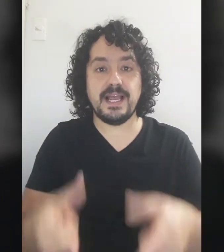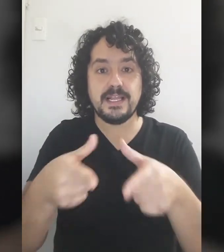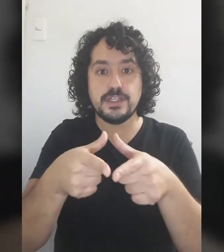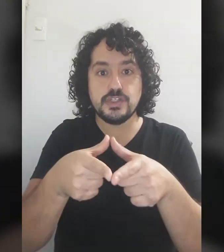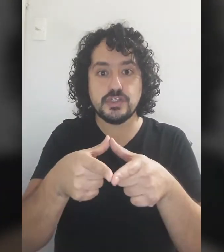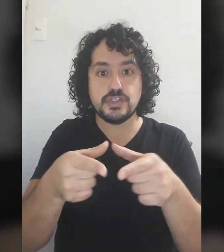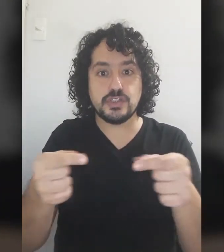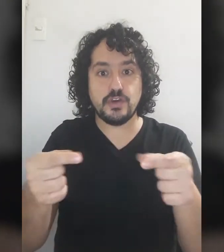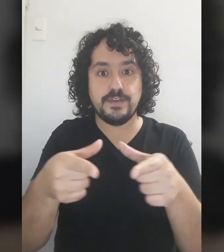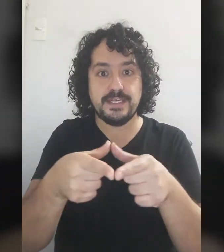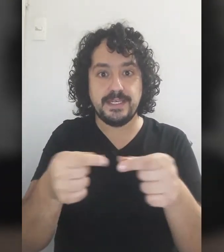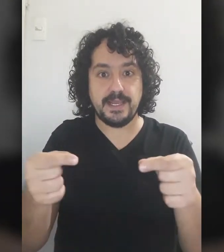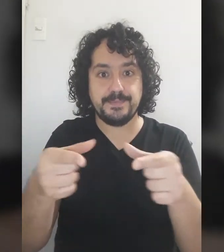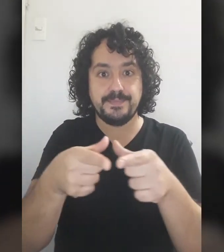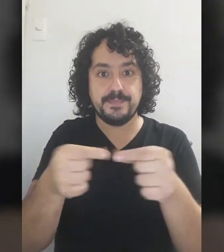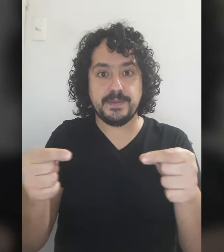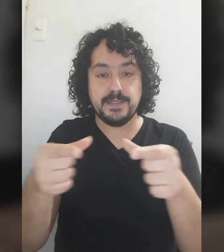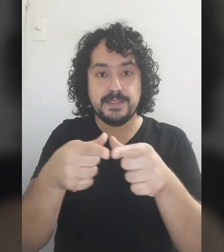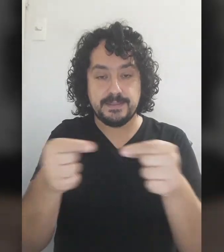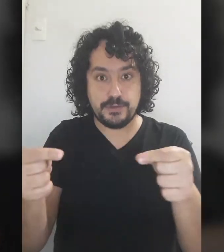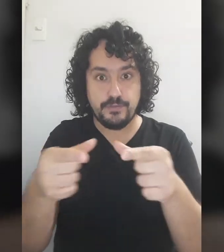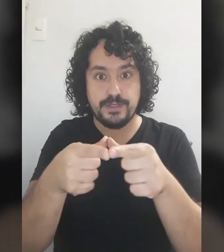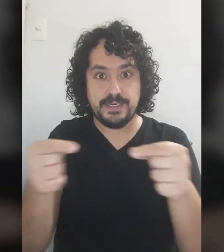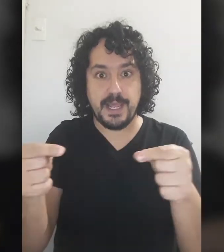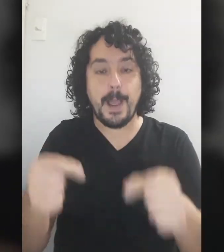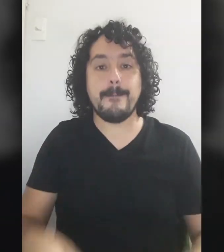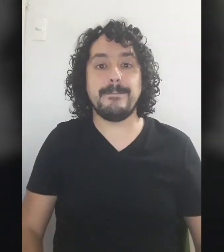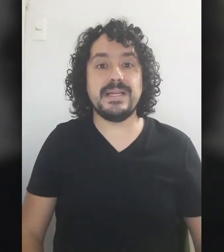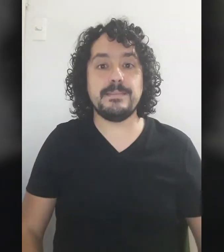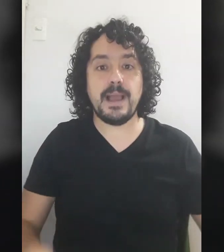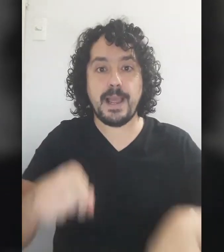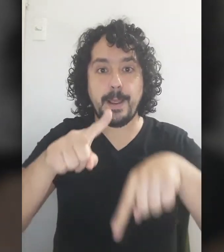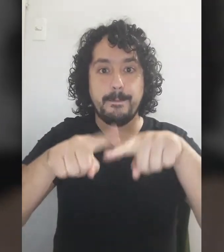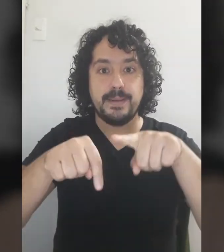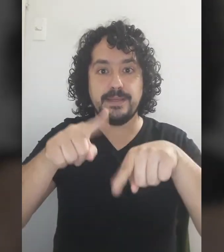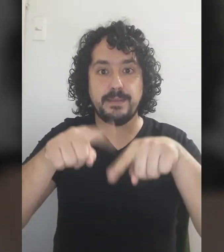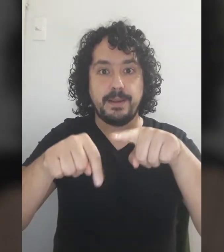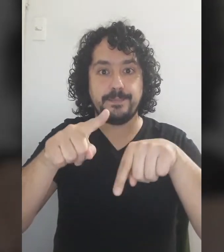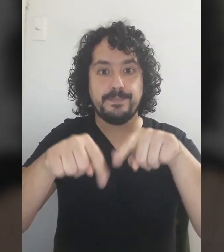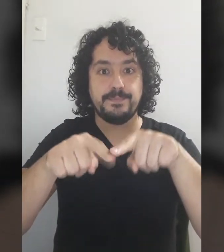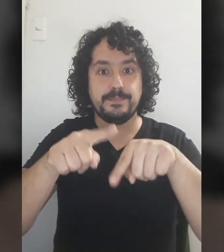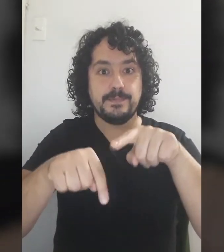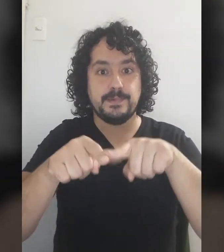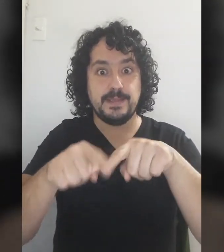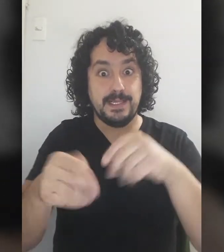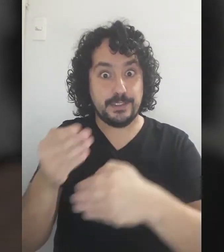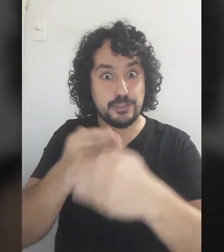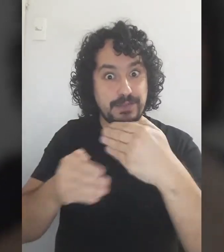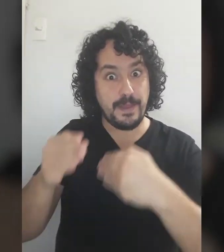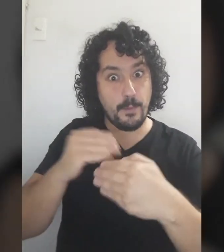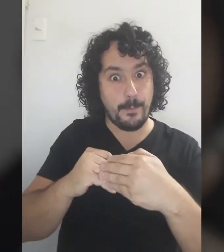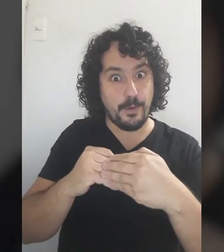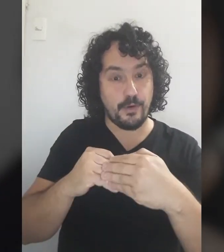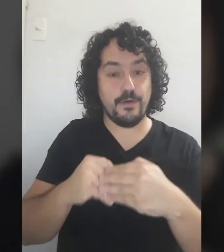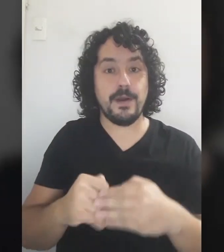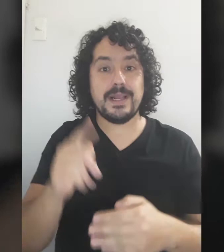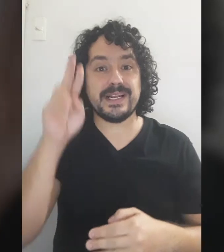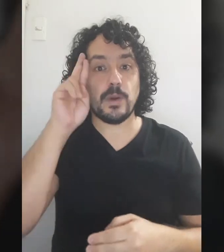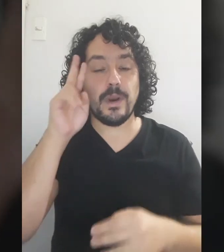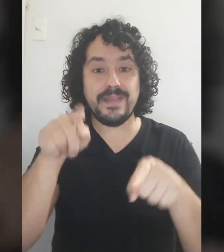Sobrina Sobrina Prima Prima Se proceda un poco Recuerde